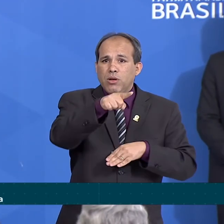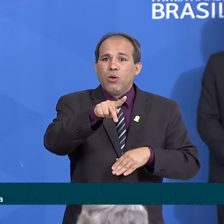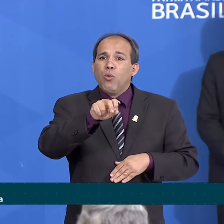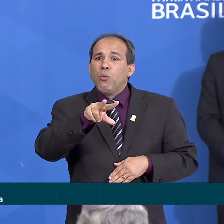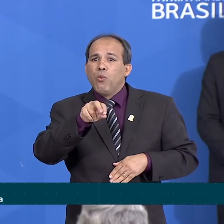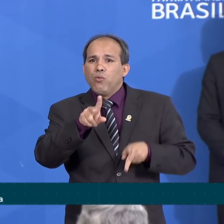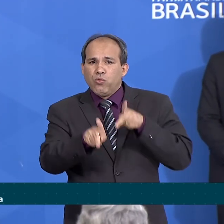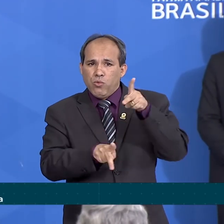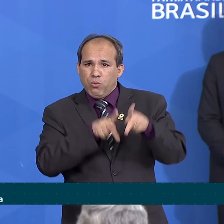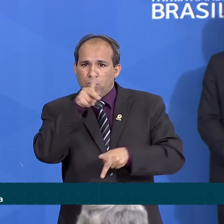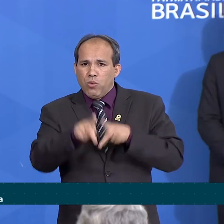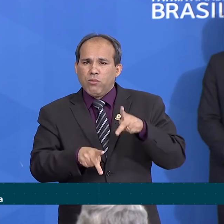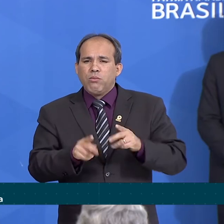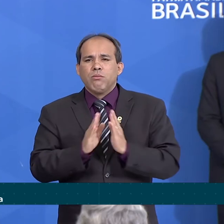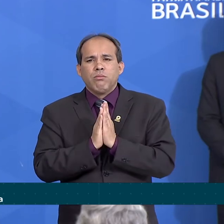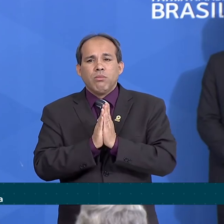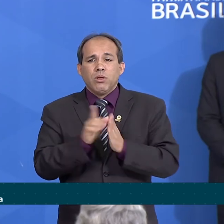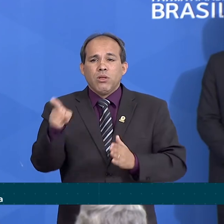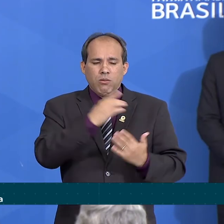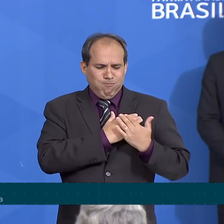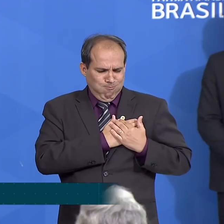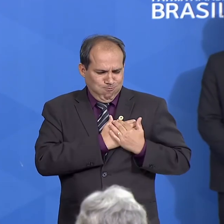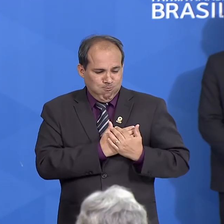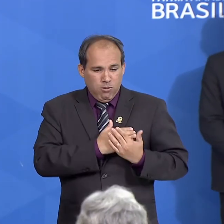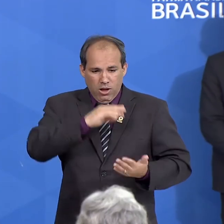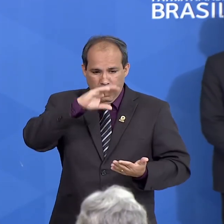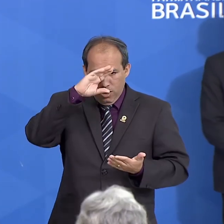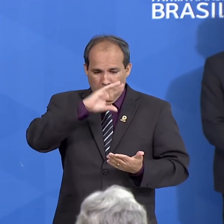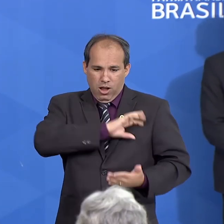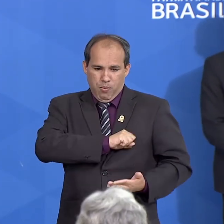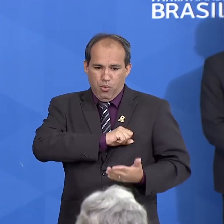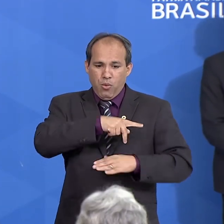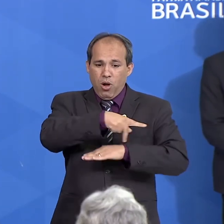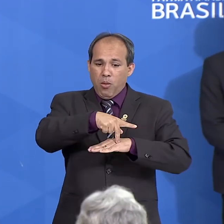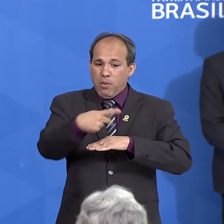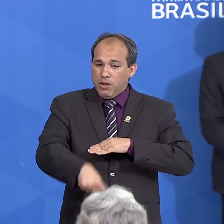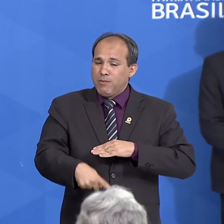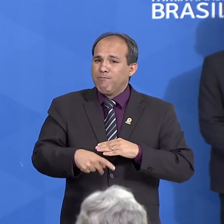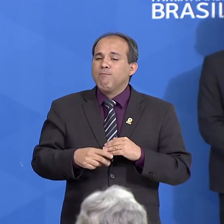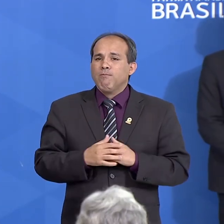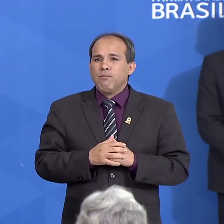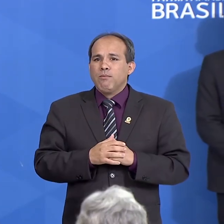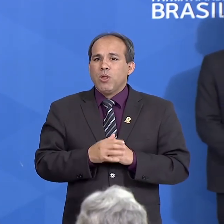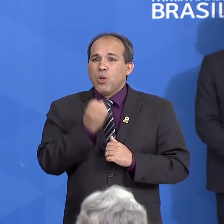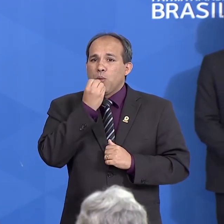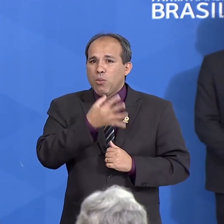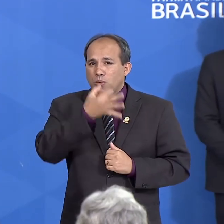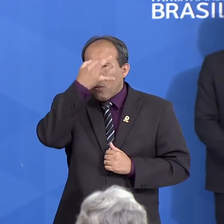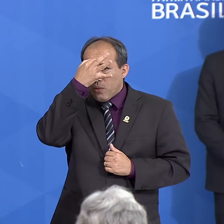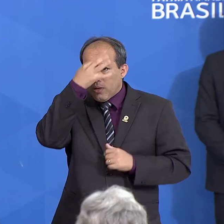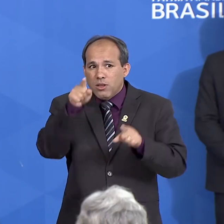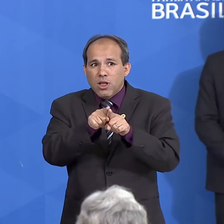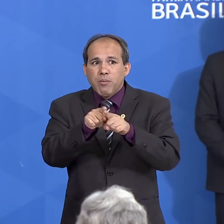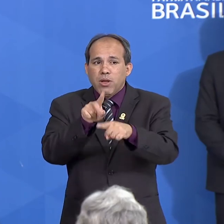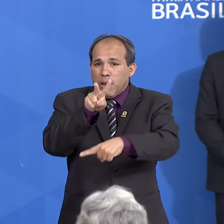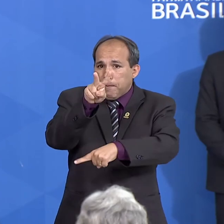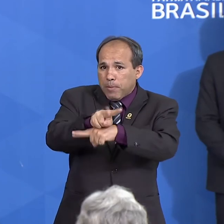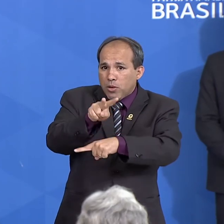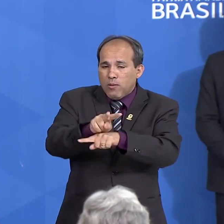apelando ao seu patriotismo e bom senso para a compreensão de que a proteção,